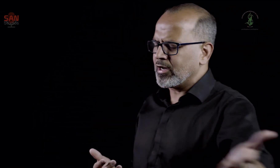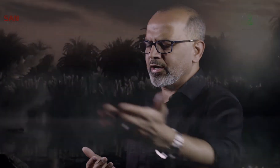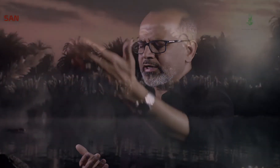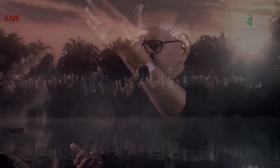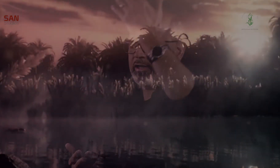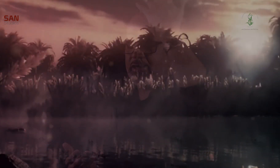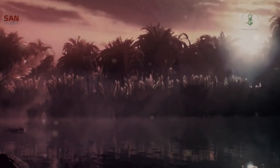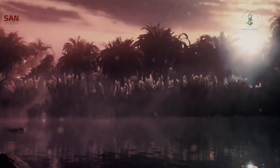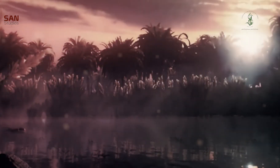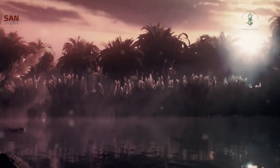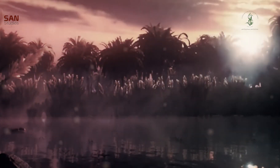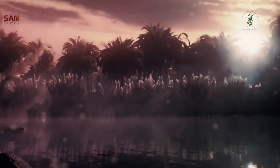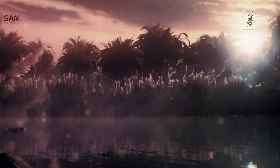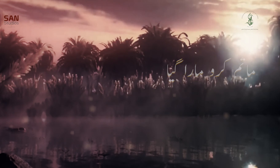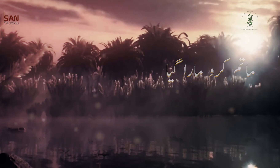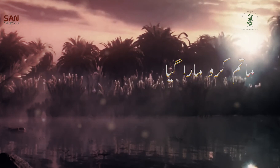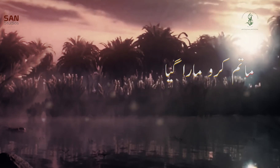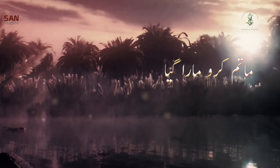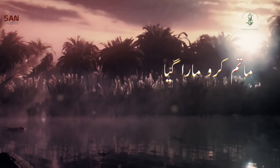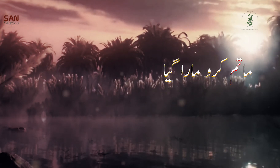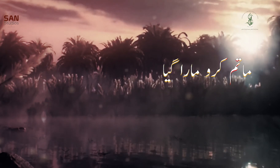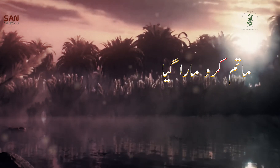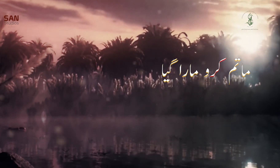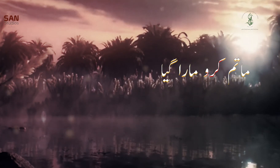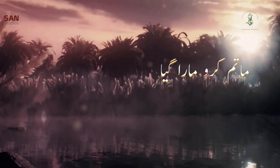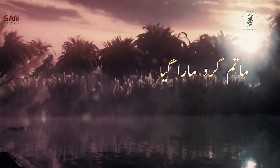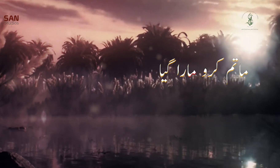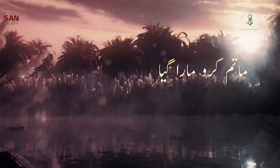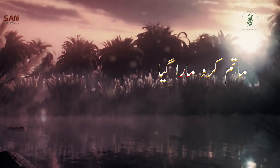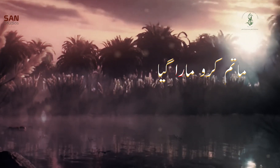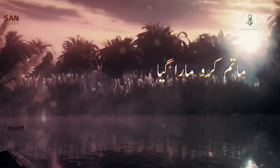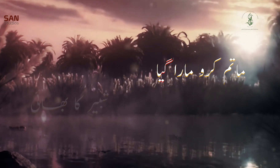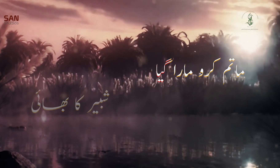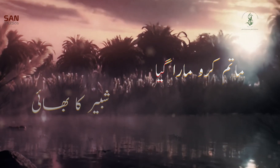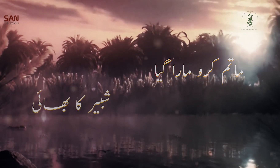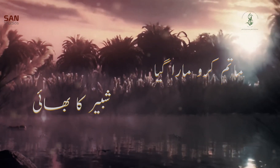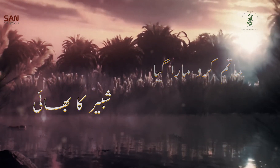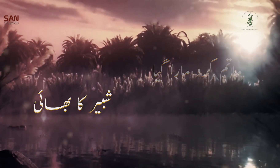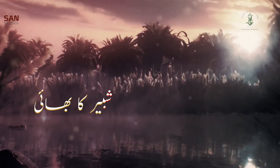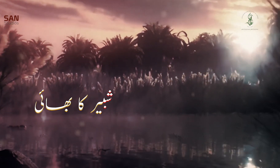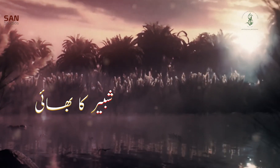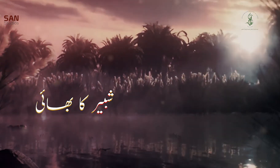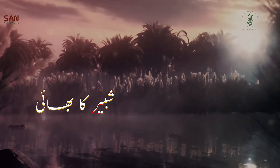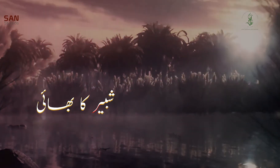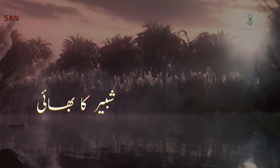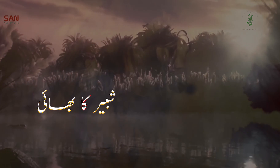اب ماتم کرو مارا گیا شبیر